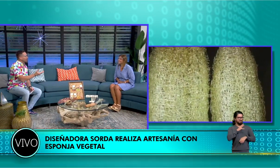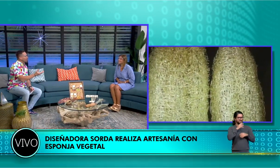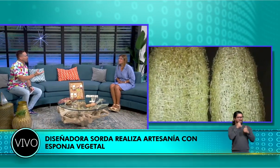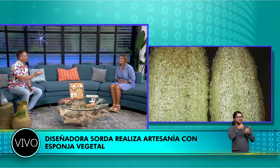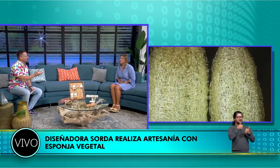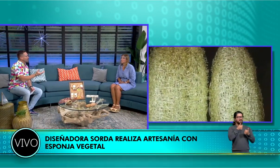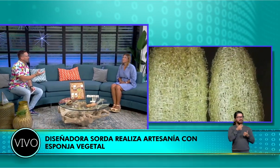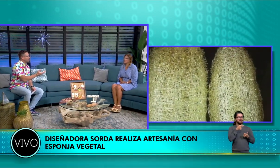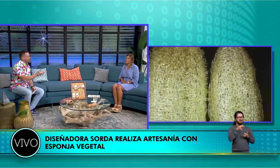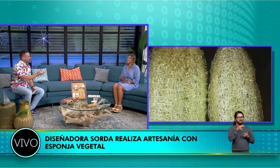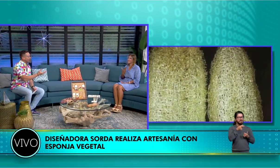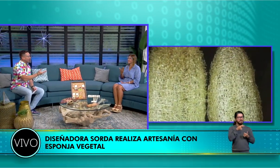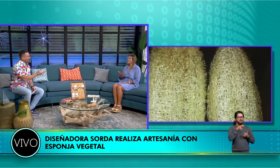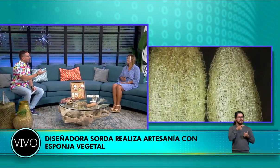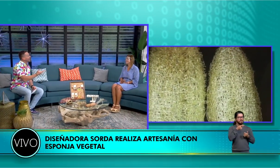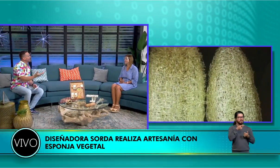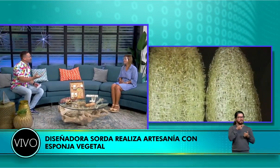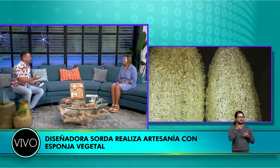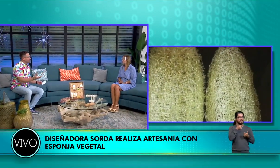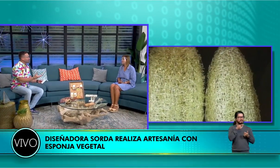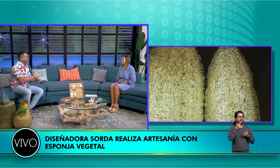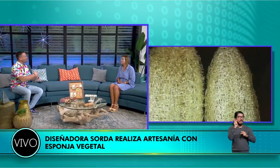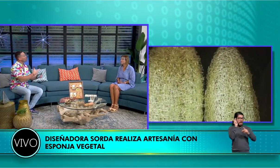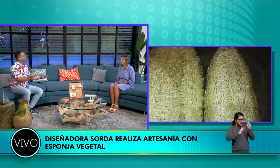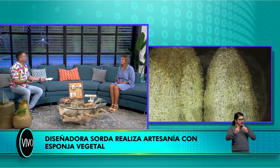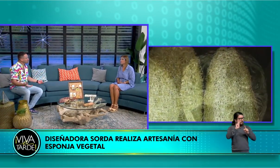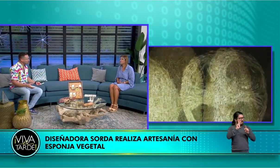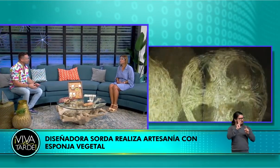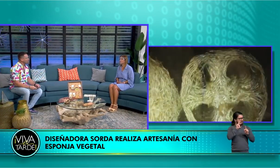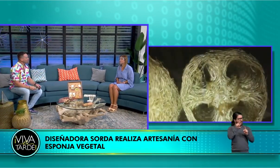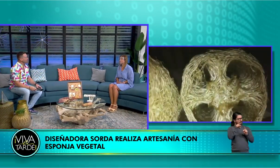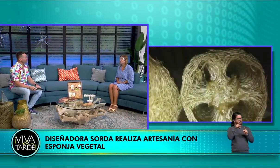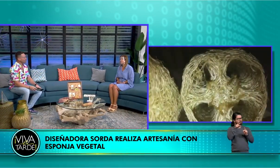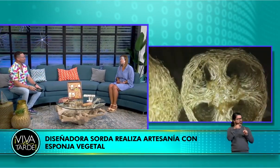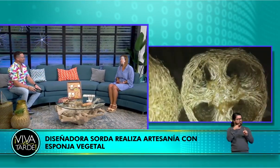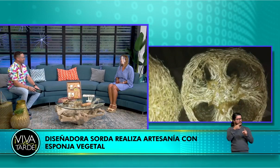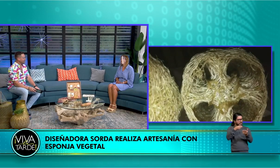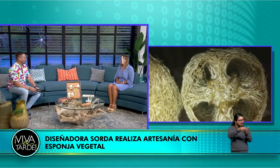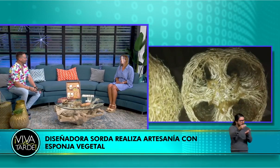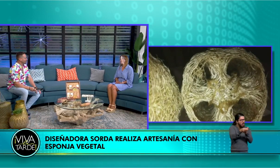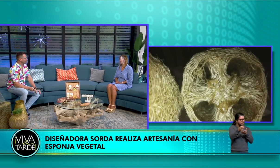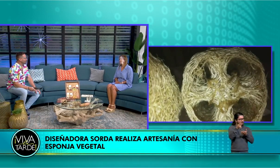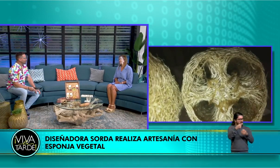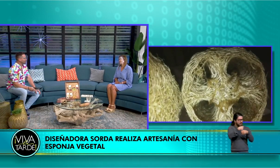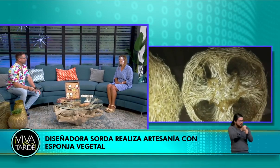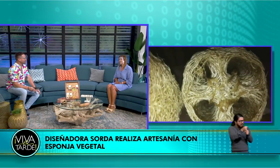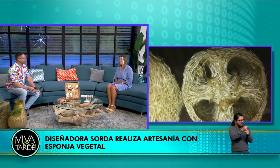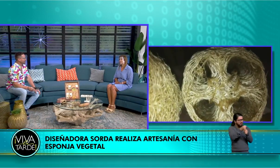sido el auge y la gente? ¿Ha acogido tus diseños y tus artesanías?